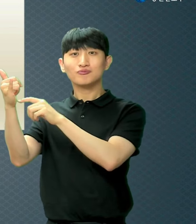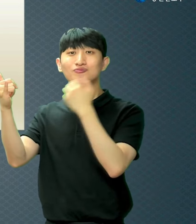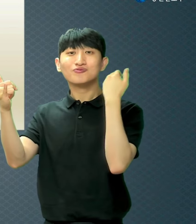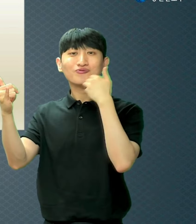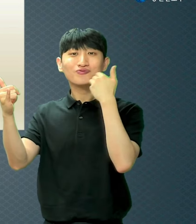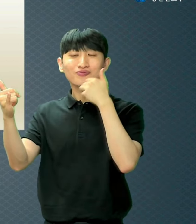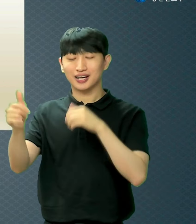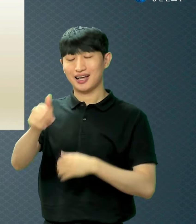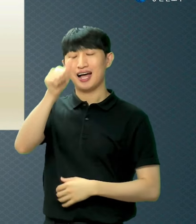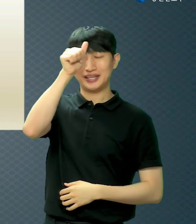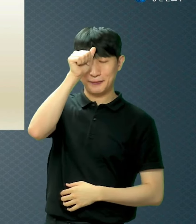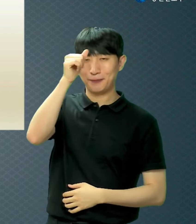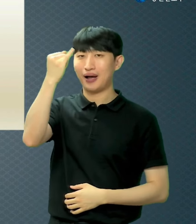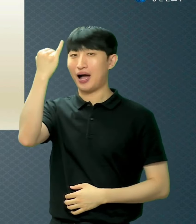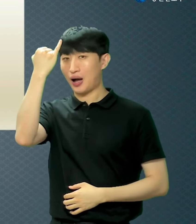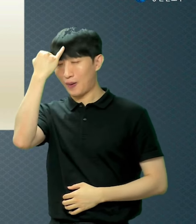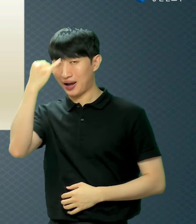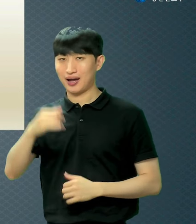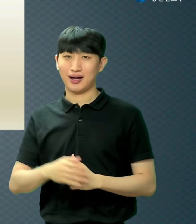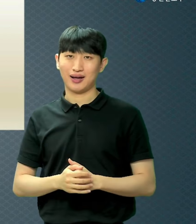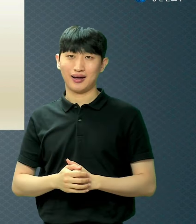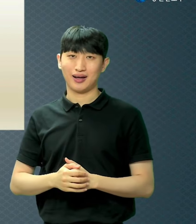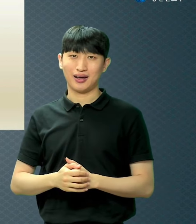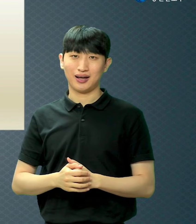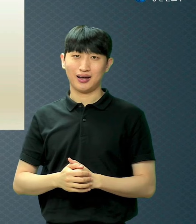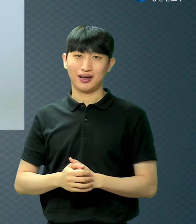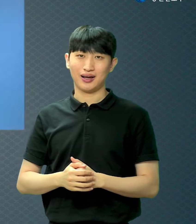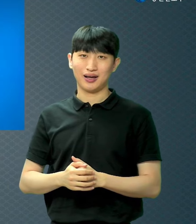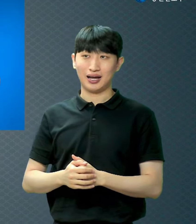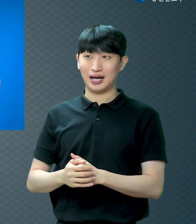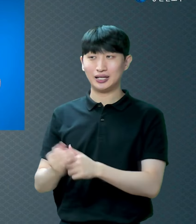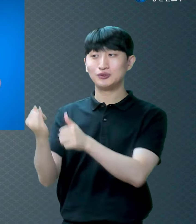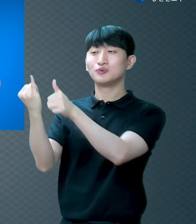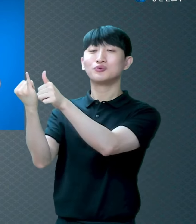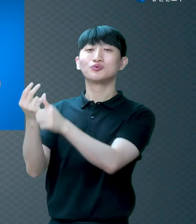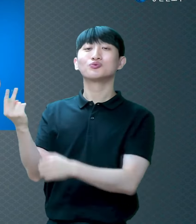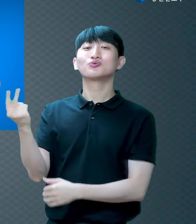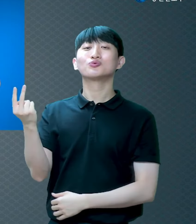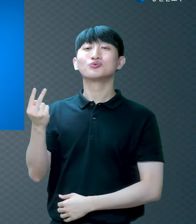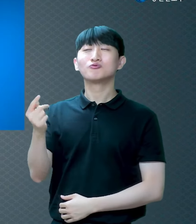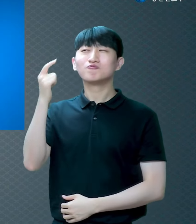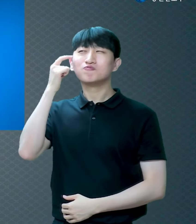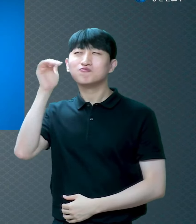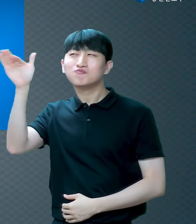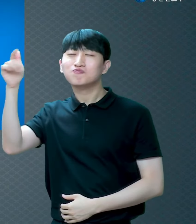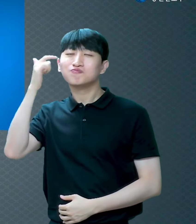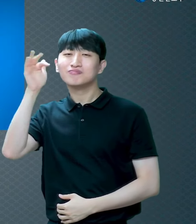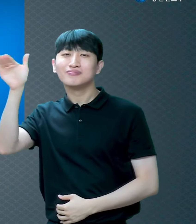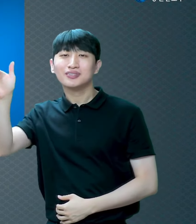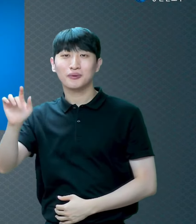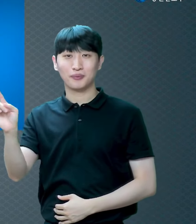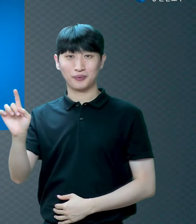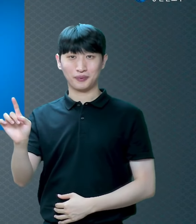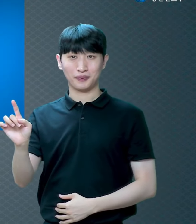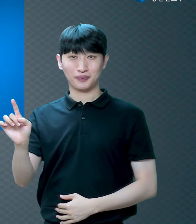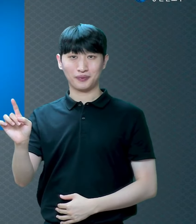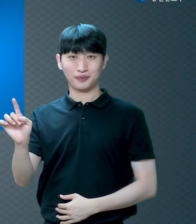아담과 하와는 항상 어디를 그리워할까요 여러분들 우리 인생도